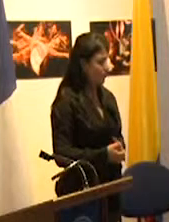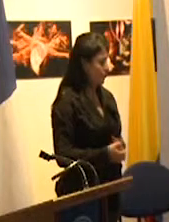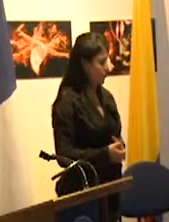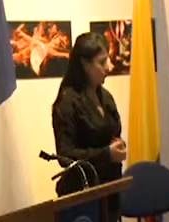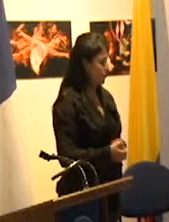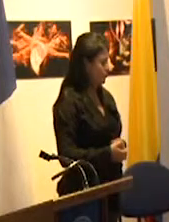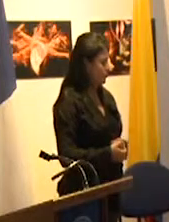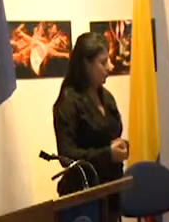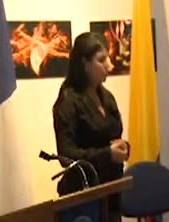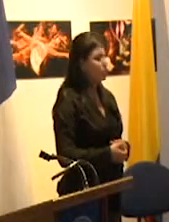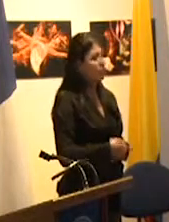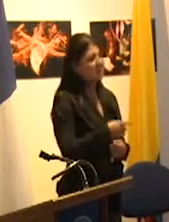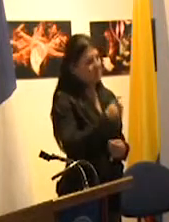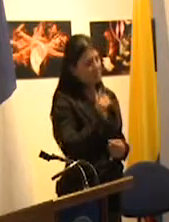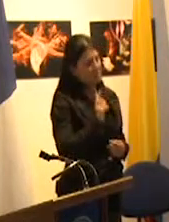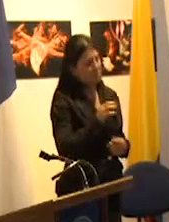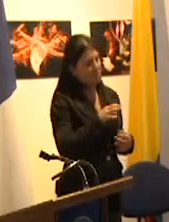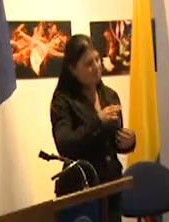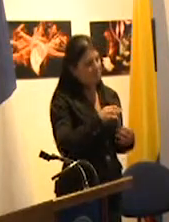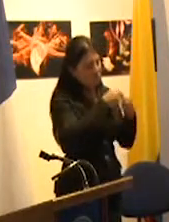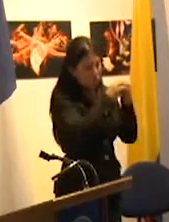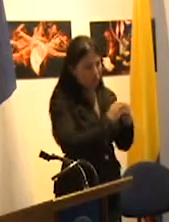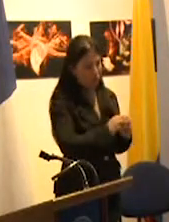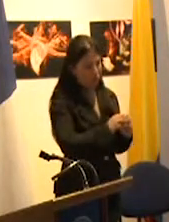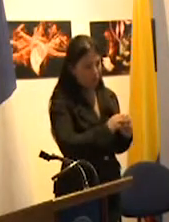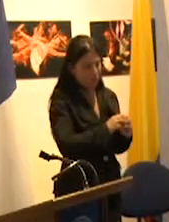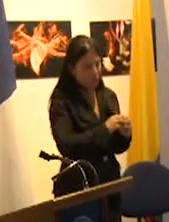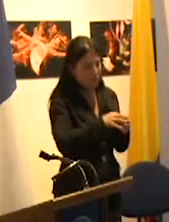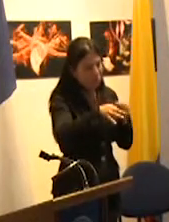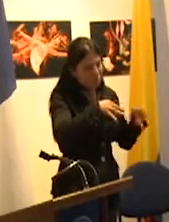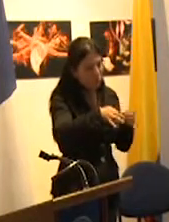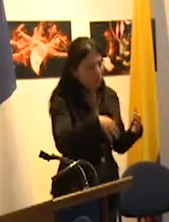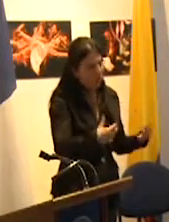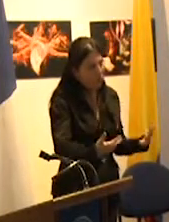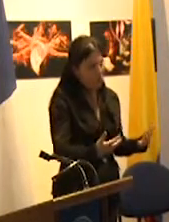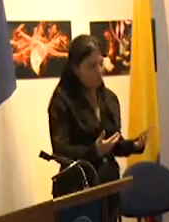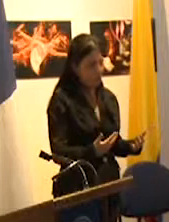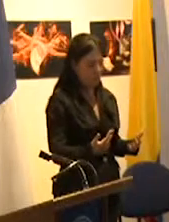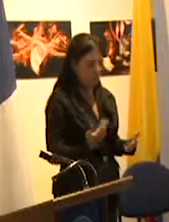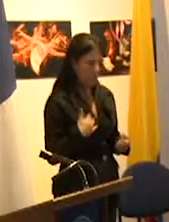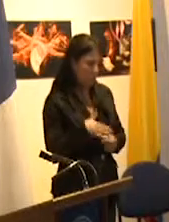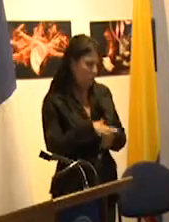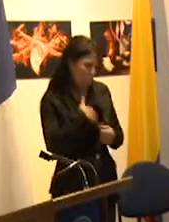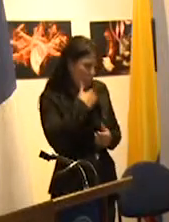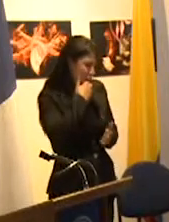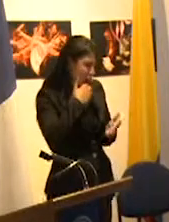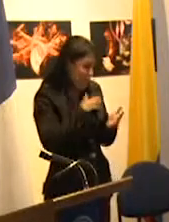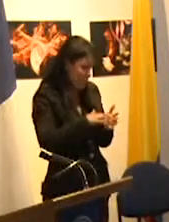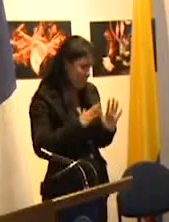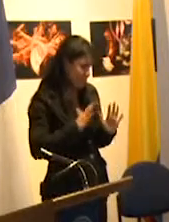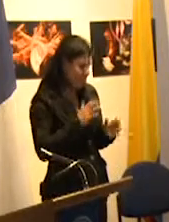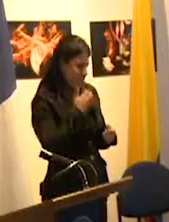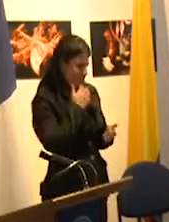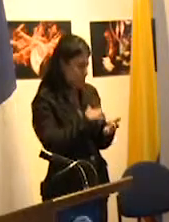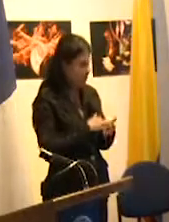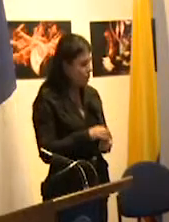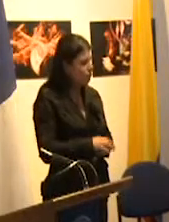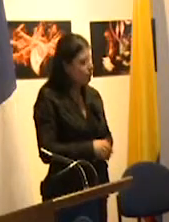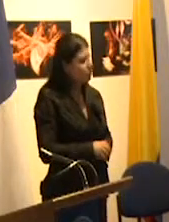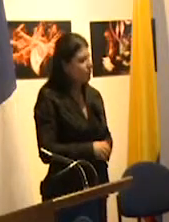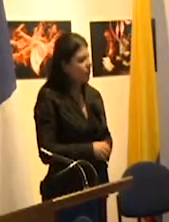manera de explicarles esto es lo que nos ocurre por ejemplo voy a poner un ejemplo